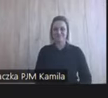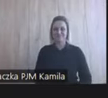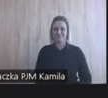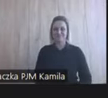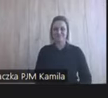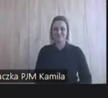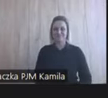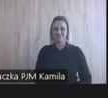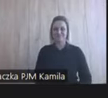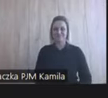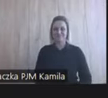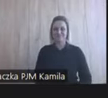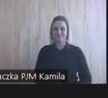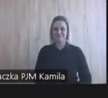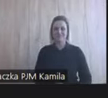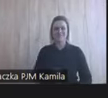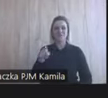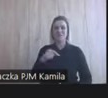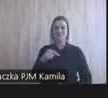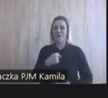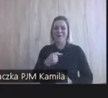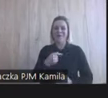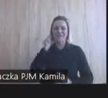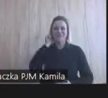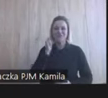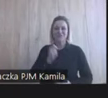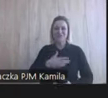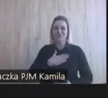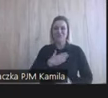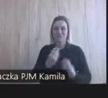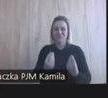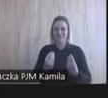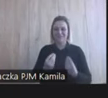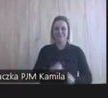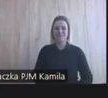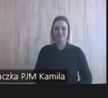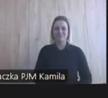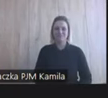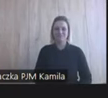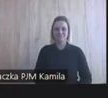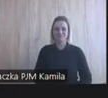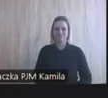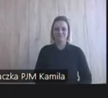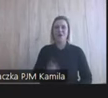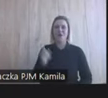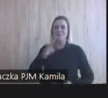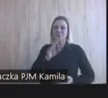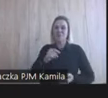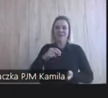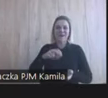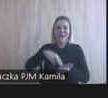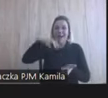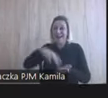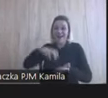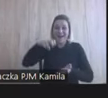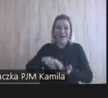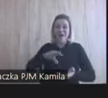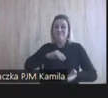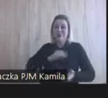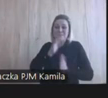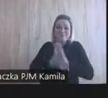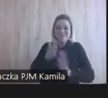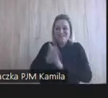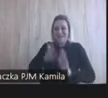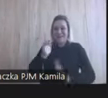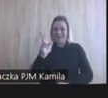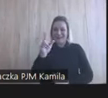No. To jest po prostu dla niej tak. Ja bym chciał zobaczyć, ona skakała z radości, że może zamikać kakao.